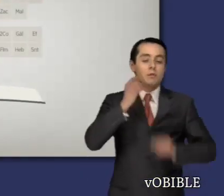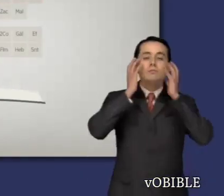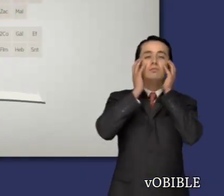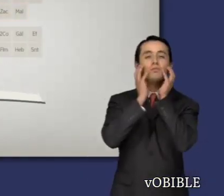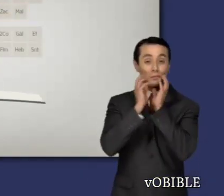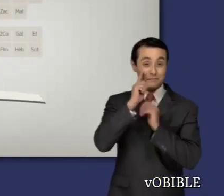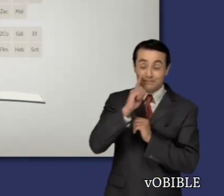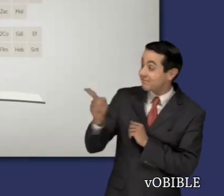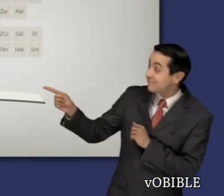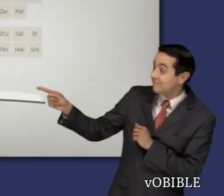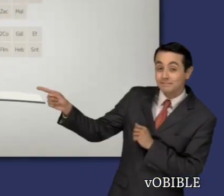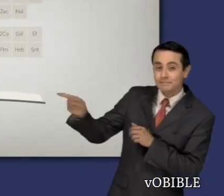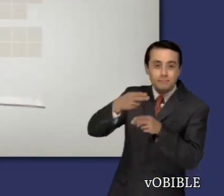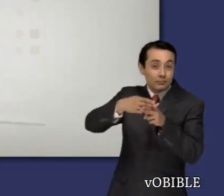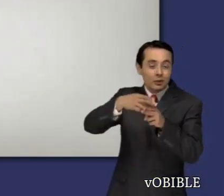Información sobre Mateo